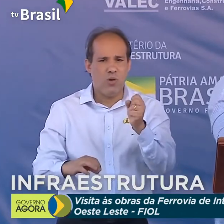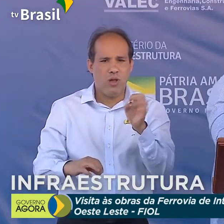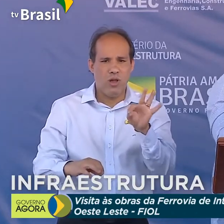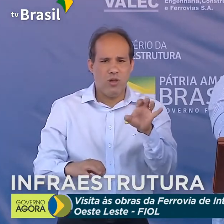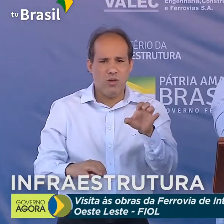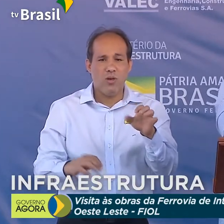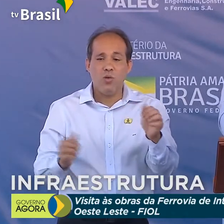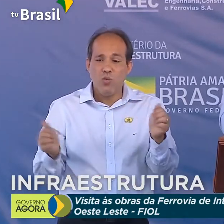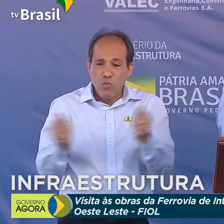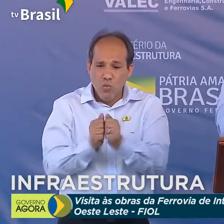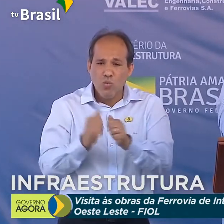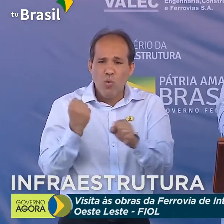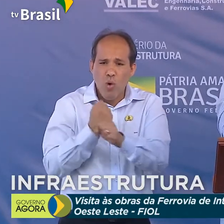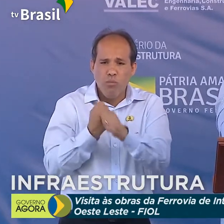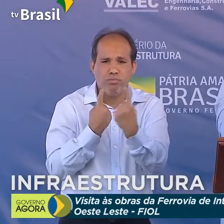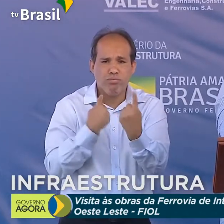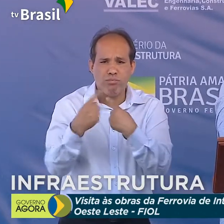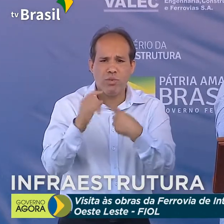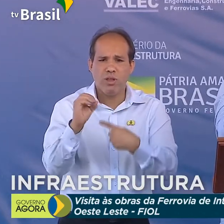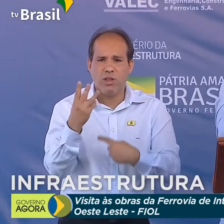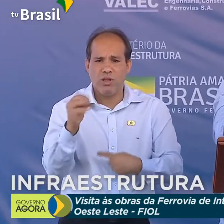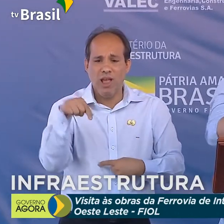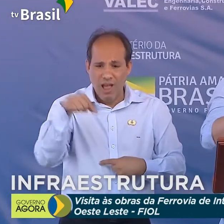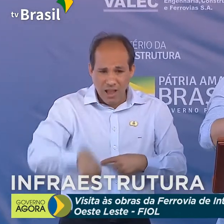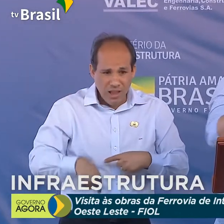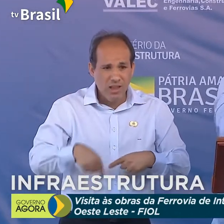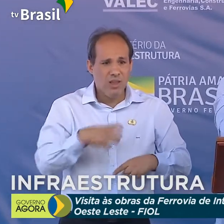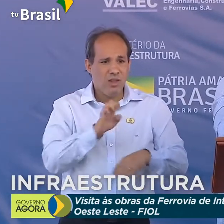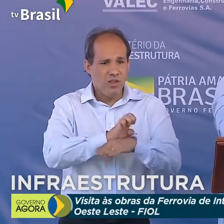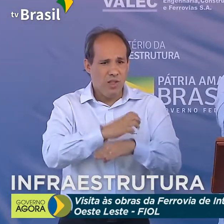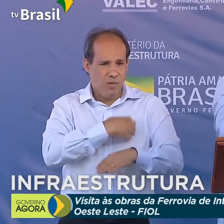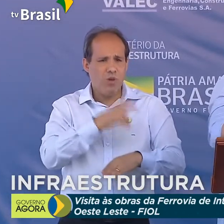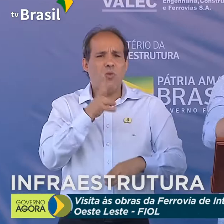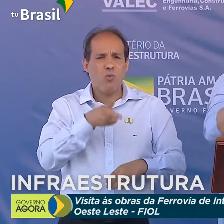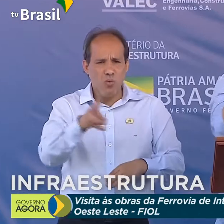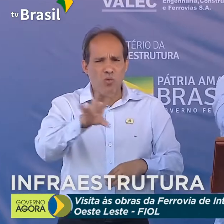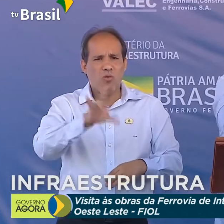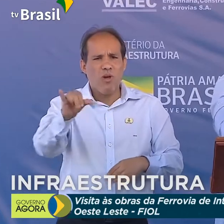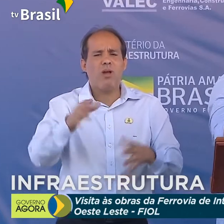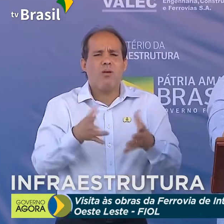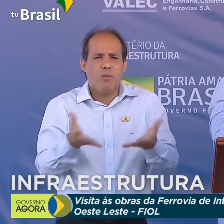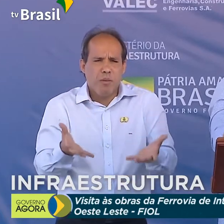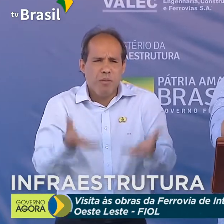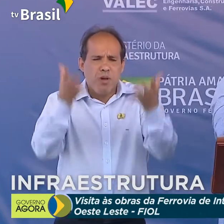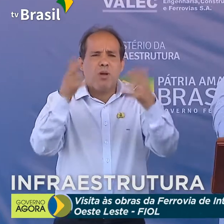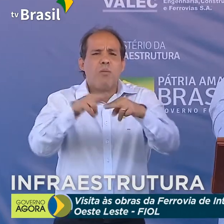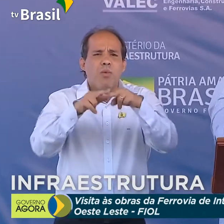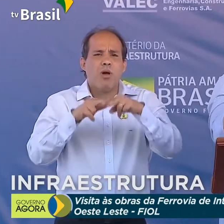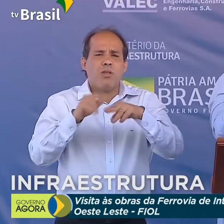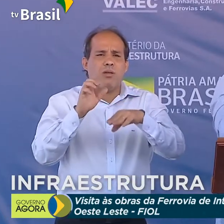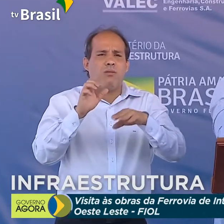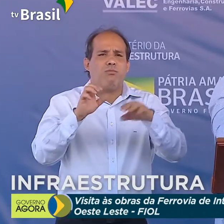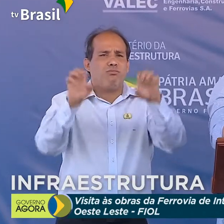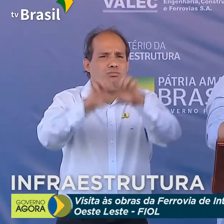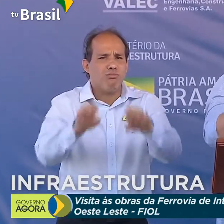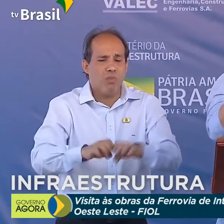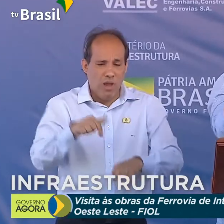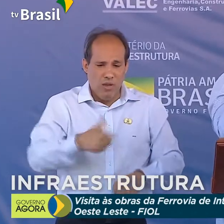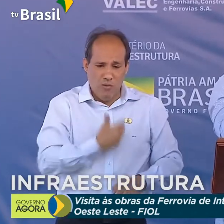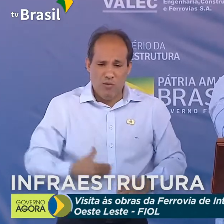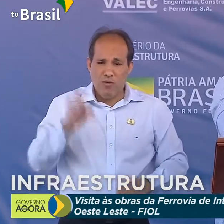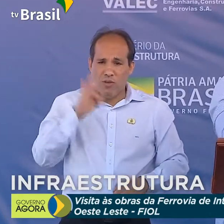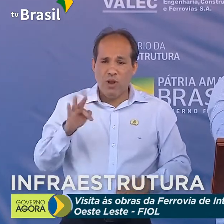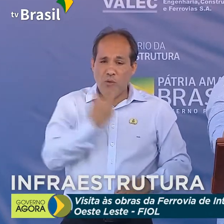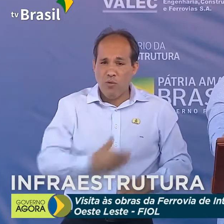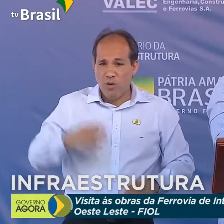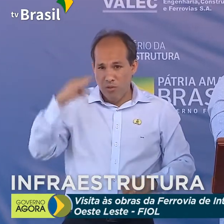não vai faltar infraestrutura para o Estado da Bahia continuar a ser grande, continuar crescendo. Governo federal, governo do presidente Bolsonaro,